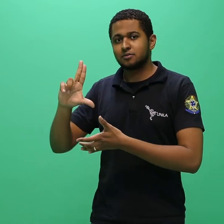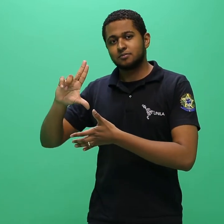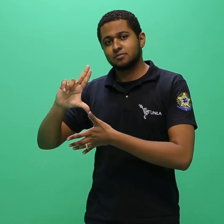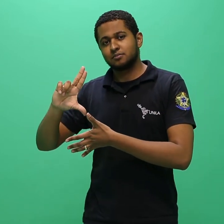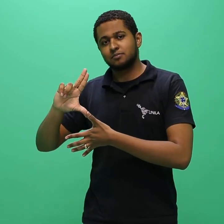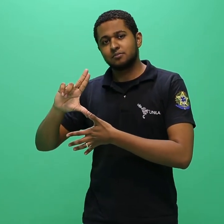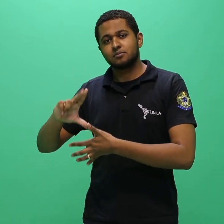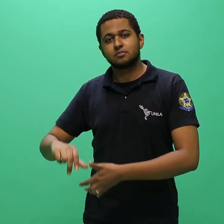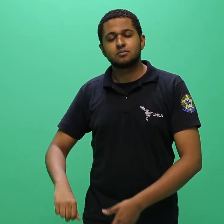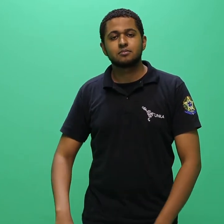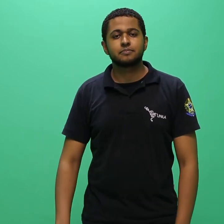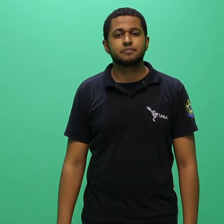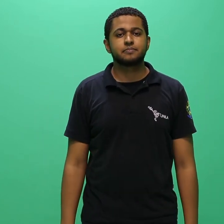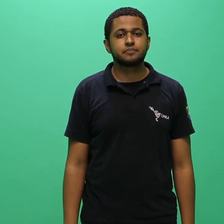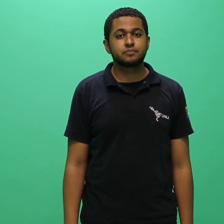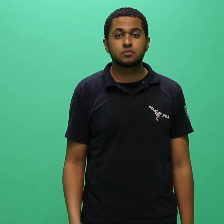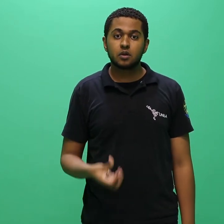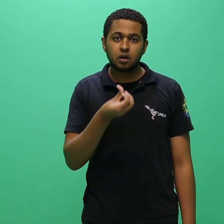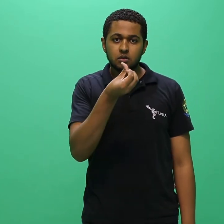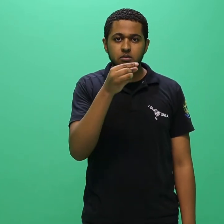6.1.